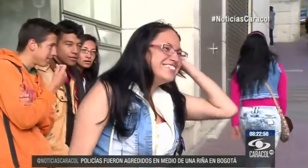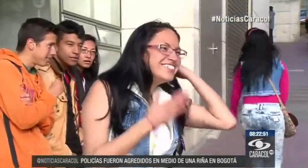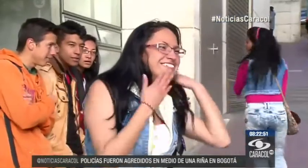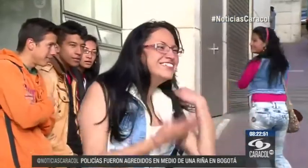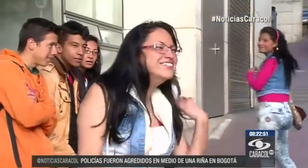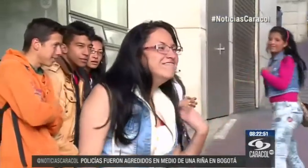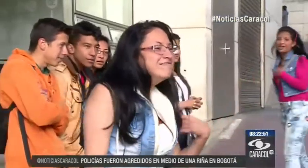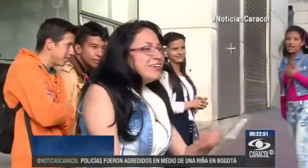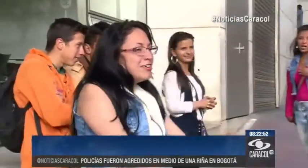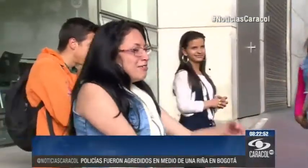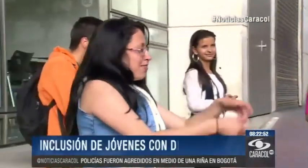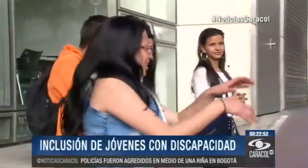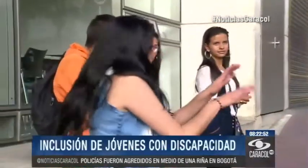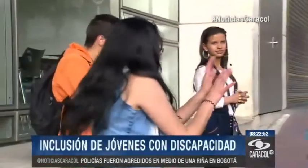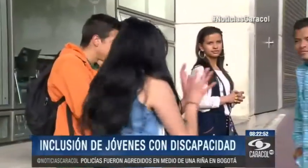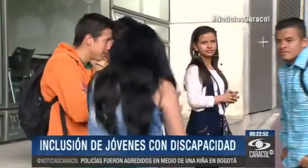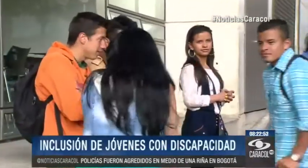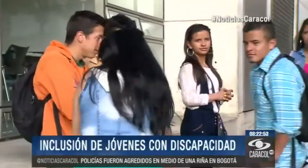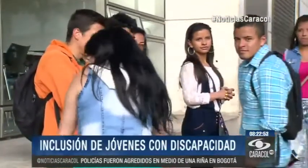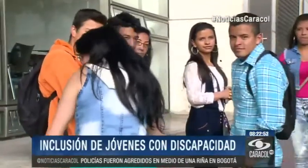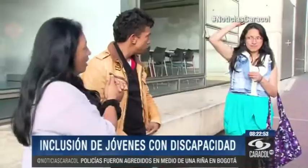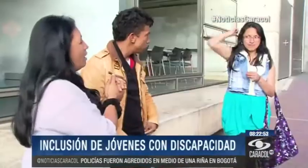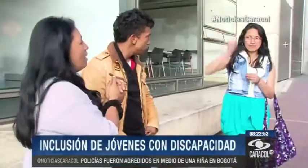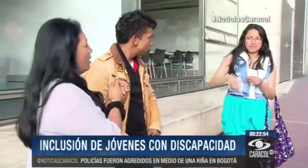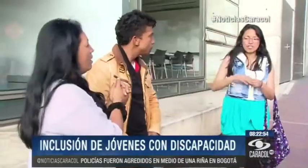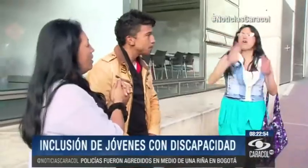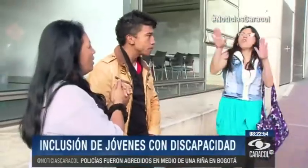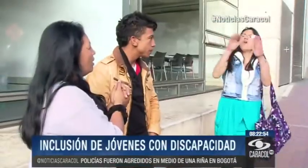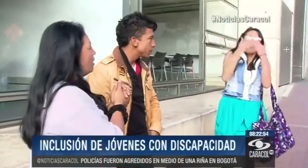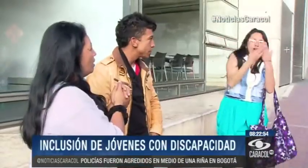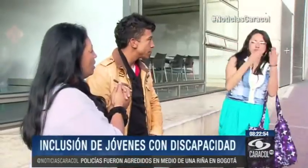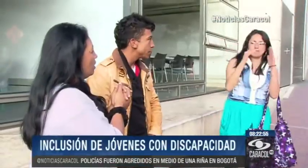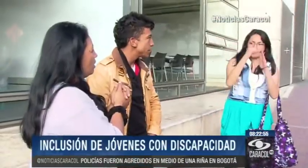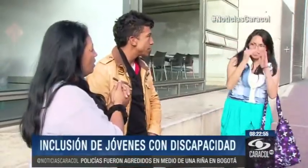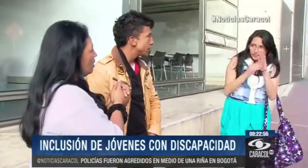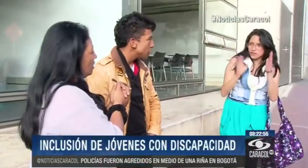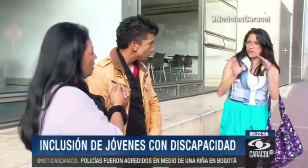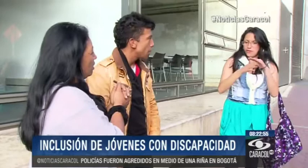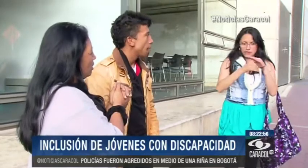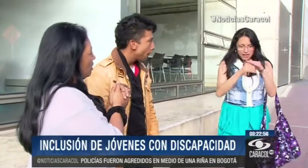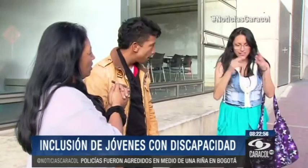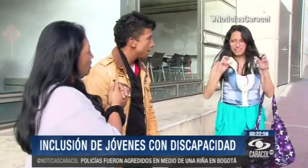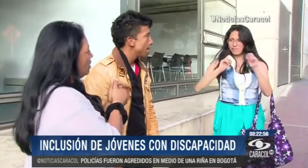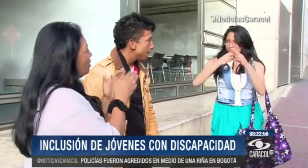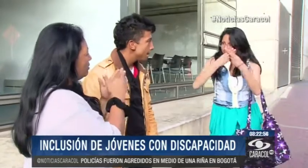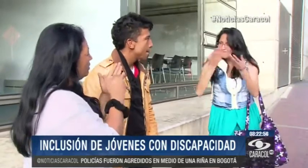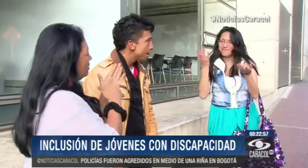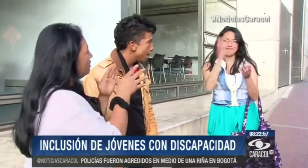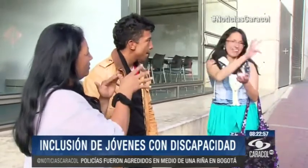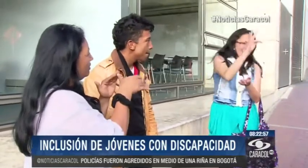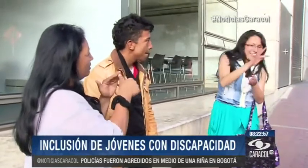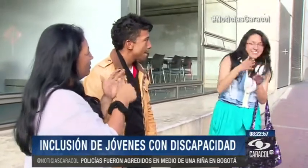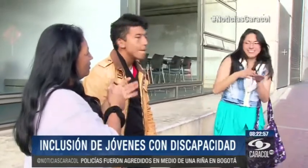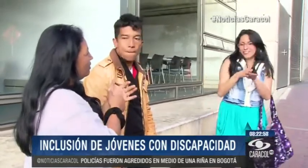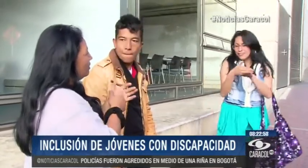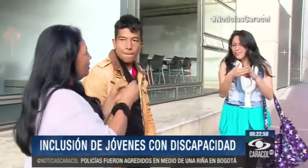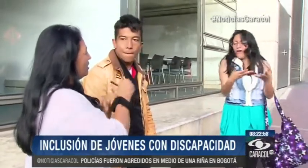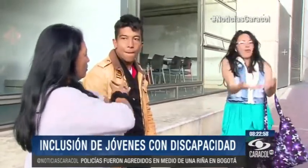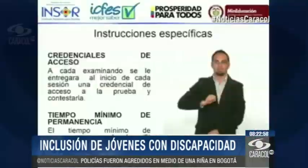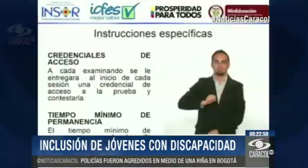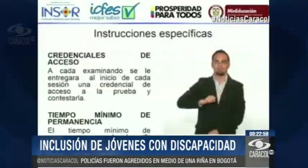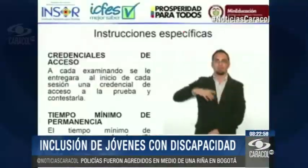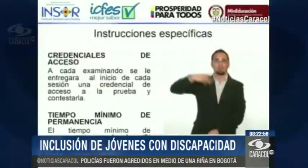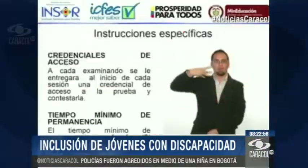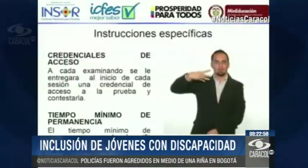Ella es Angie Caterin González, tiene 21 años y quiere estudiar pedagogía para enseñarles a los niños. Fue una de las beneficiadas de las